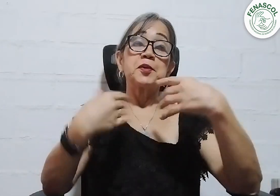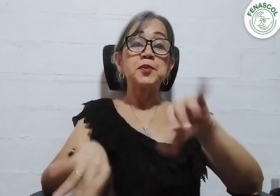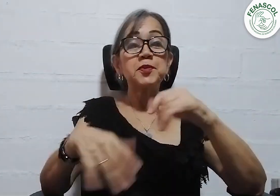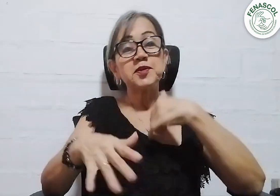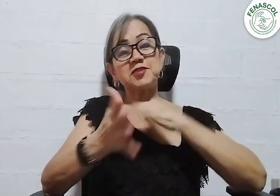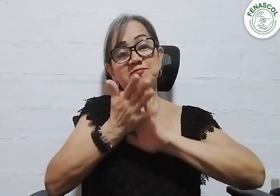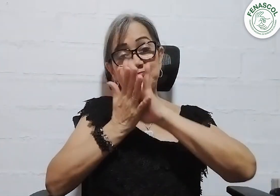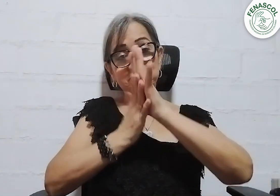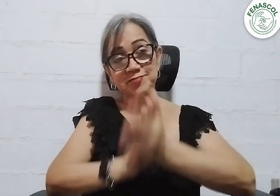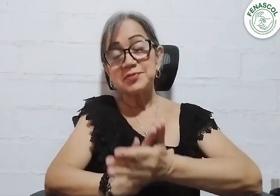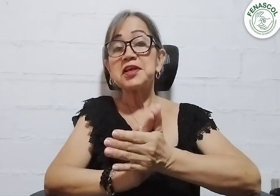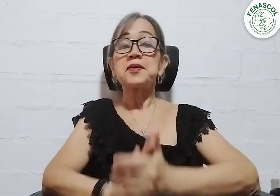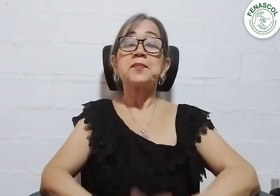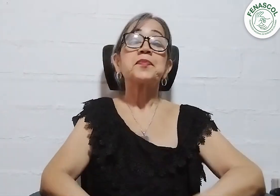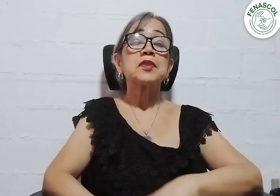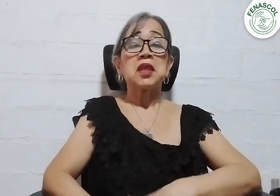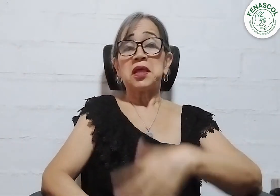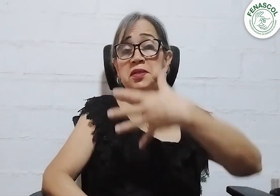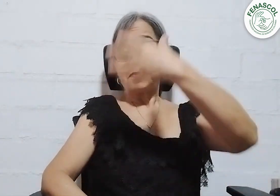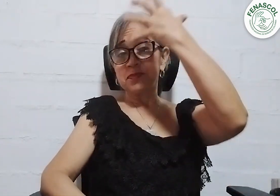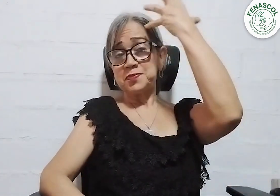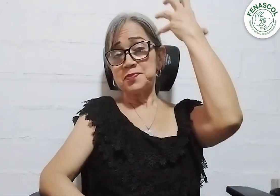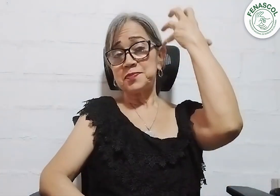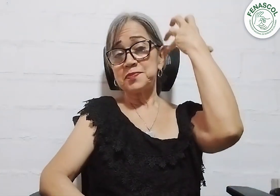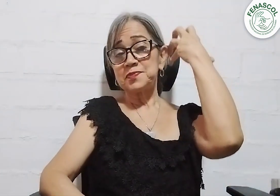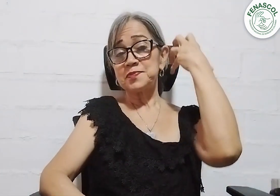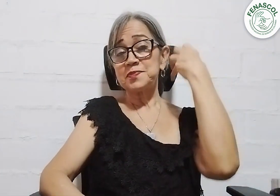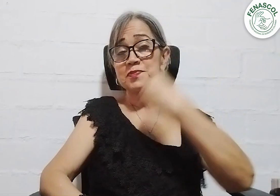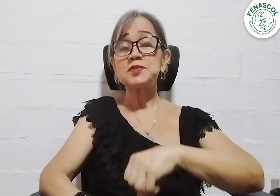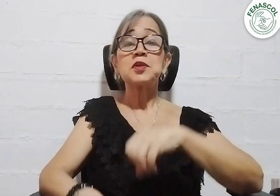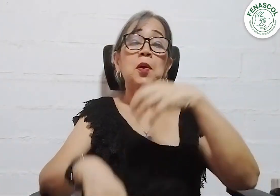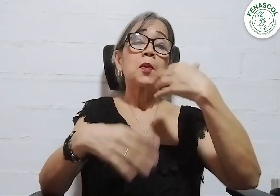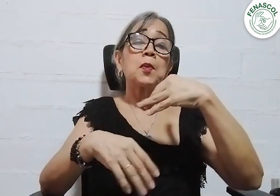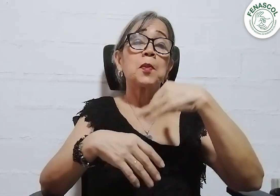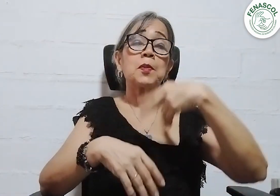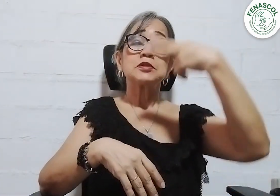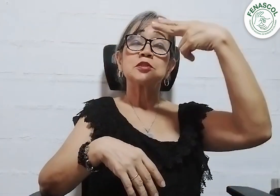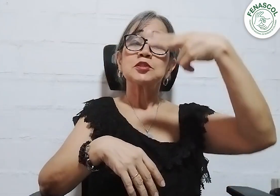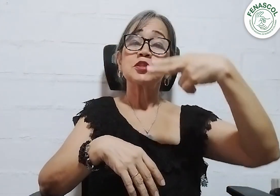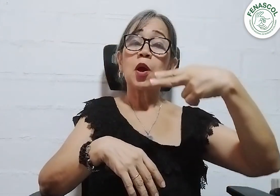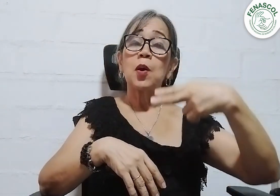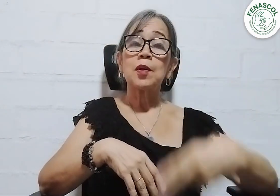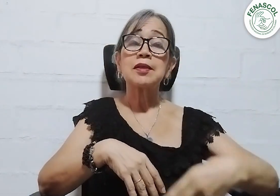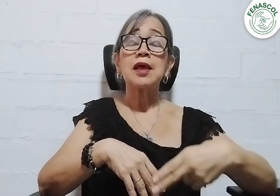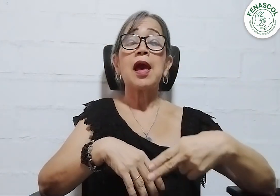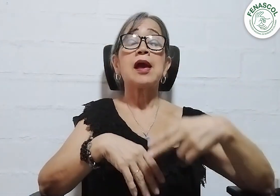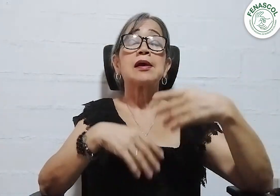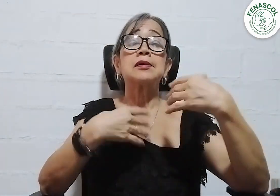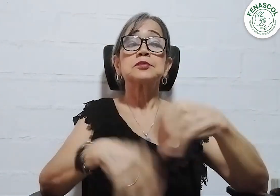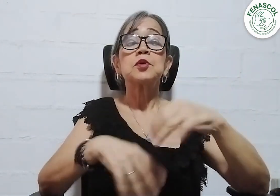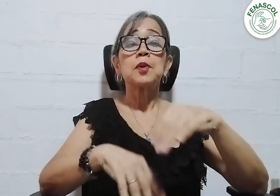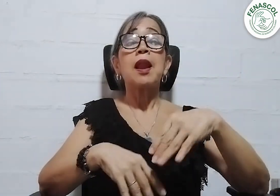Quiero contarles que desde hace mucho tiempo las mujeres han sido víctimas de desigualdad.